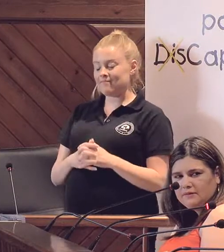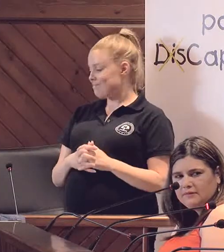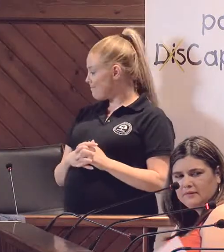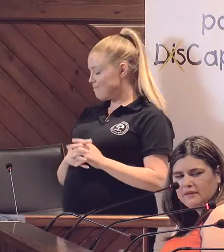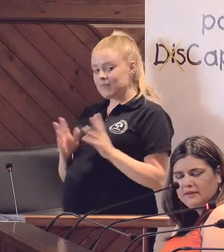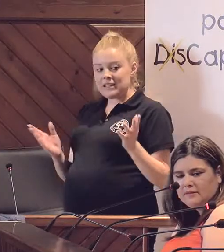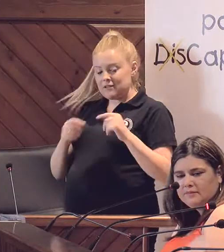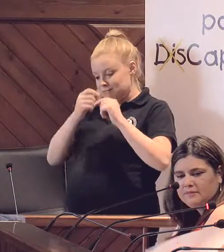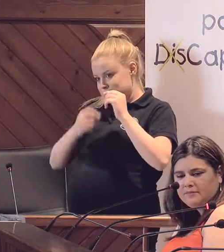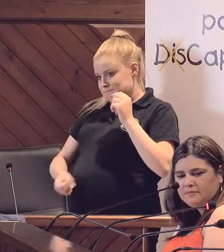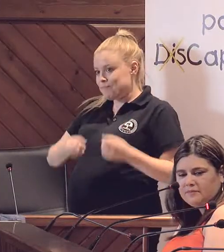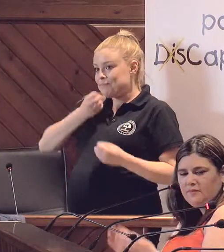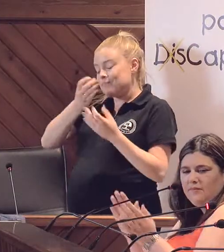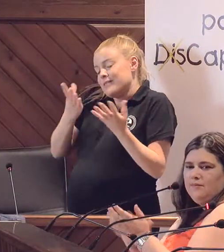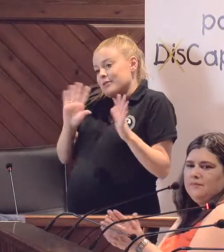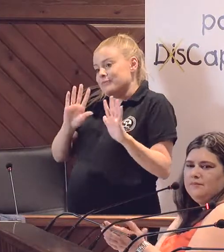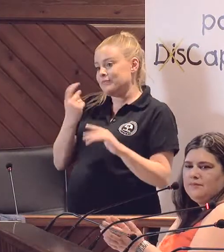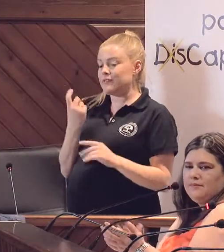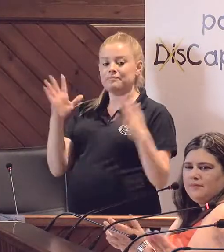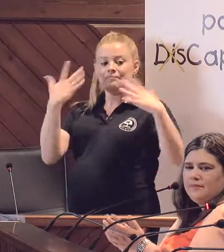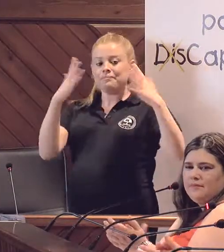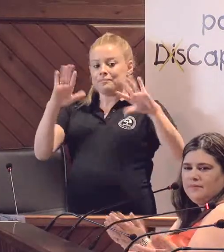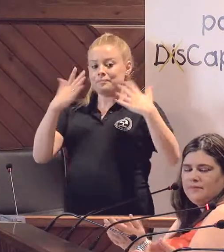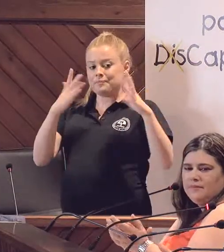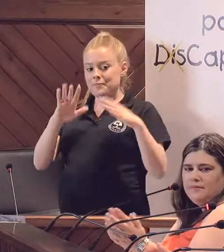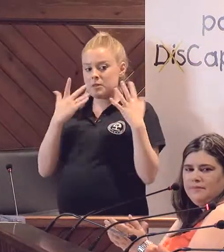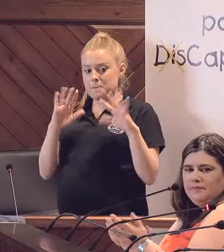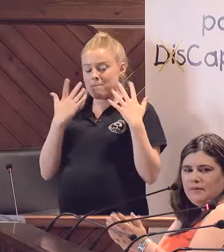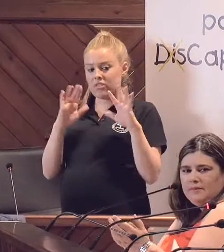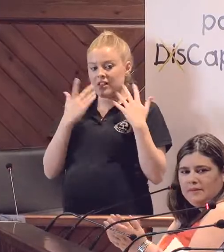aligato, pero era necesario. Muchas gracias a todos.